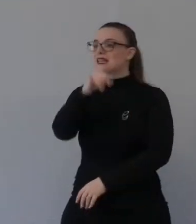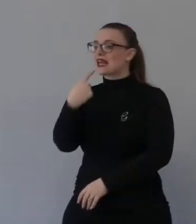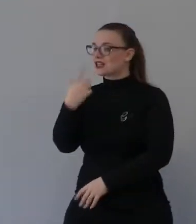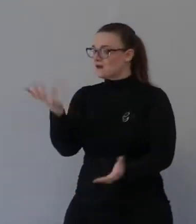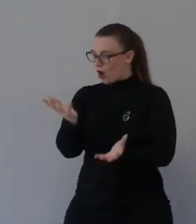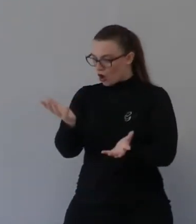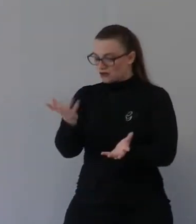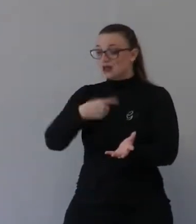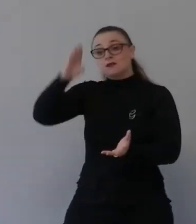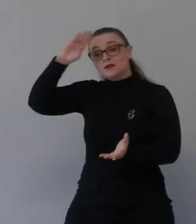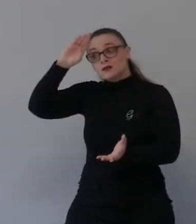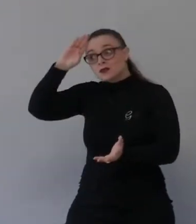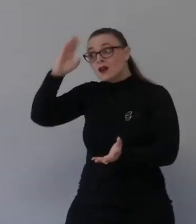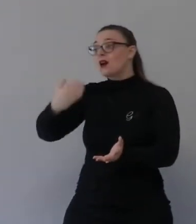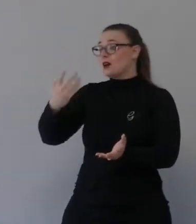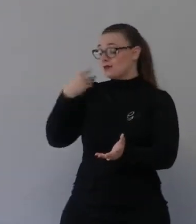questo.